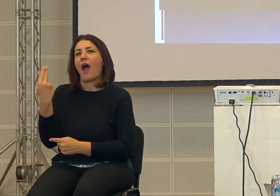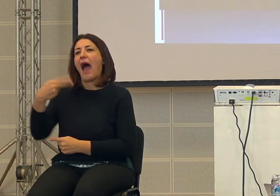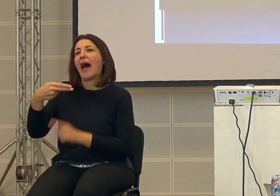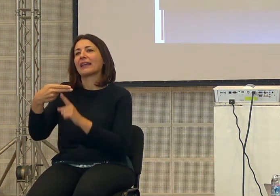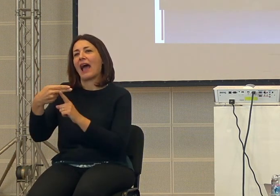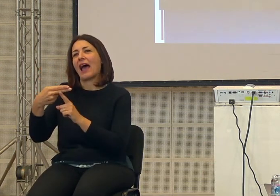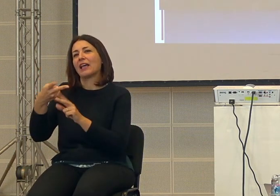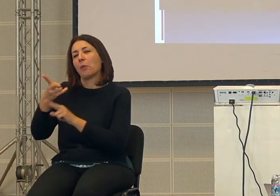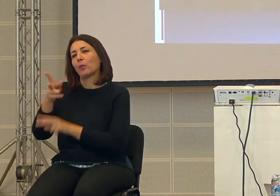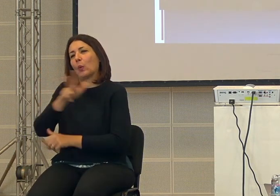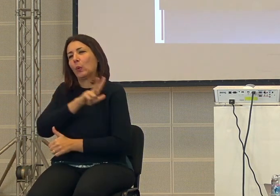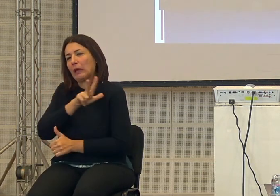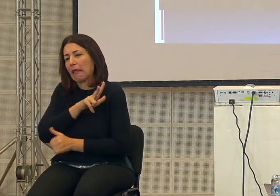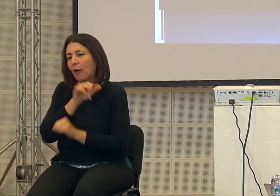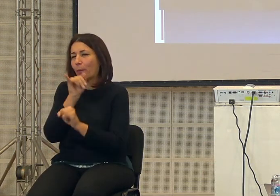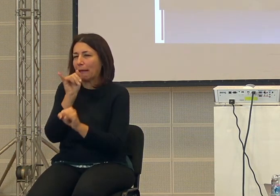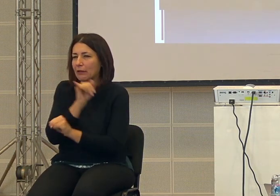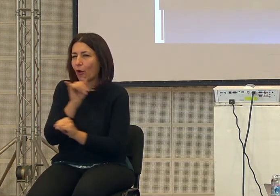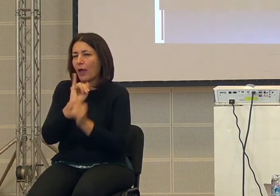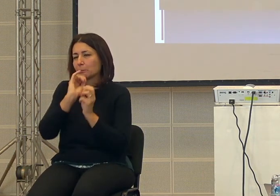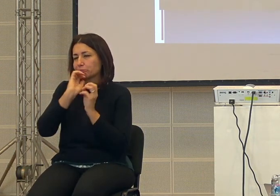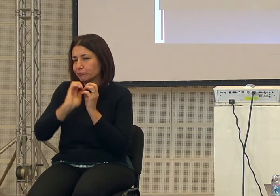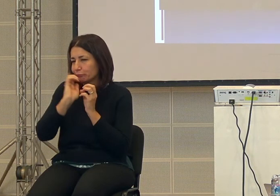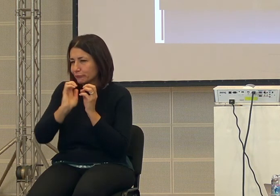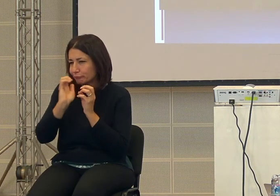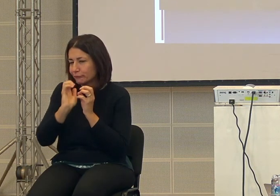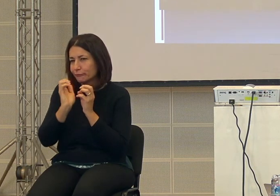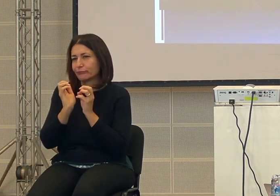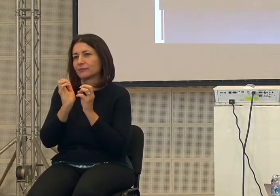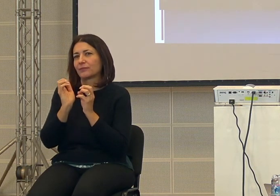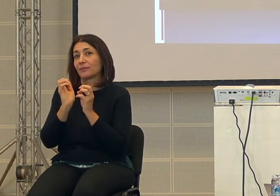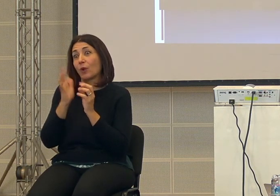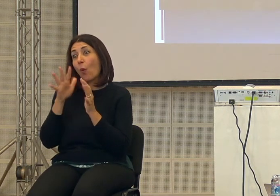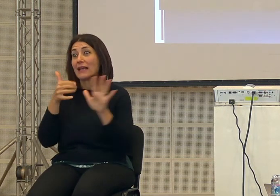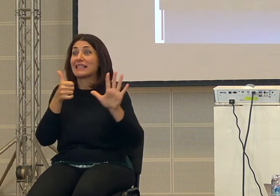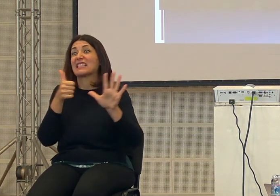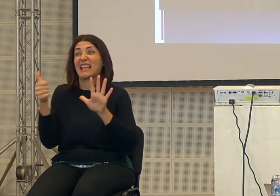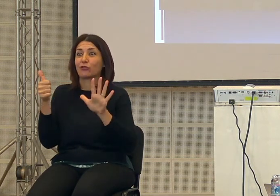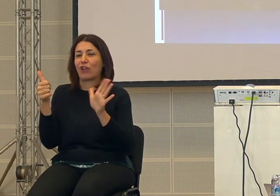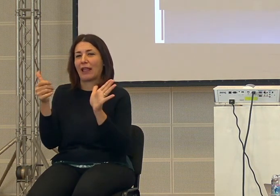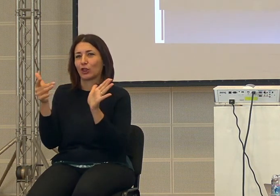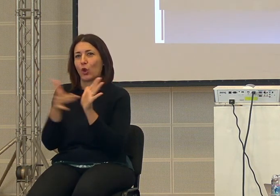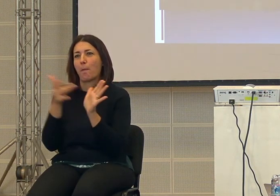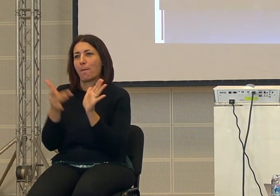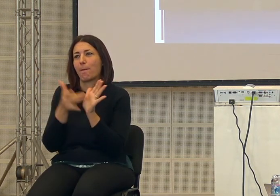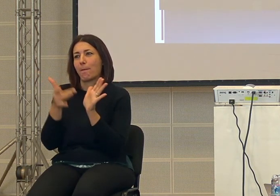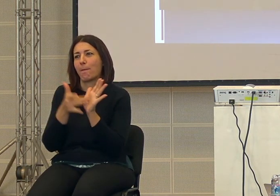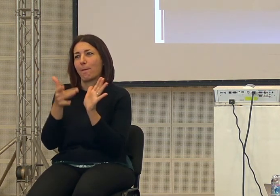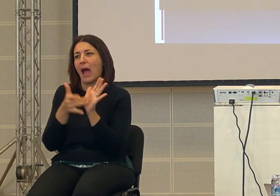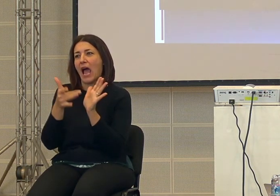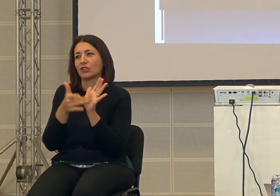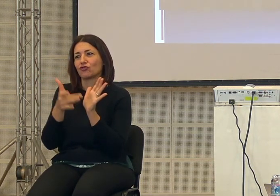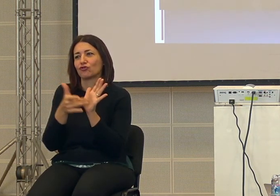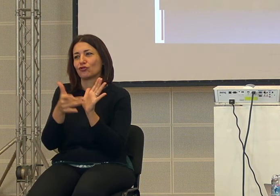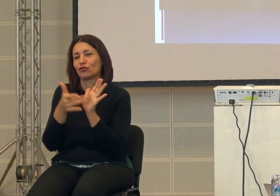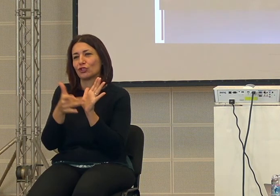molto più ricco più articolato più voglio dire sono quasi 600 pagine quindi però direi che questo